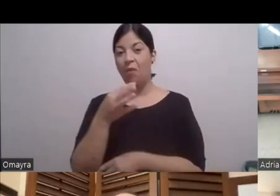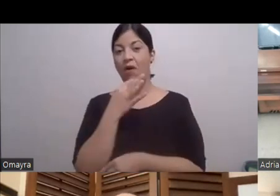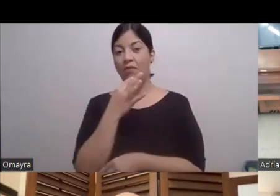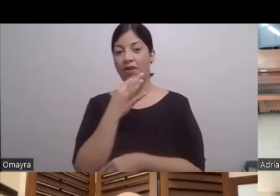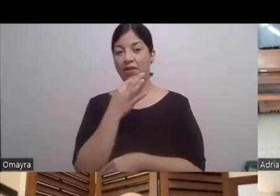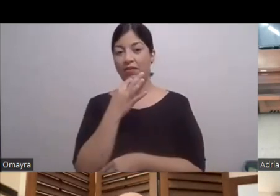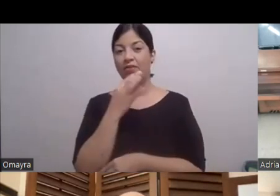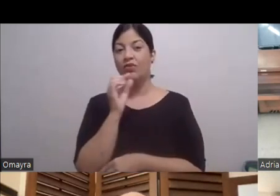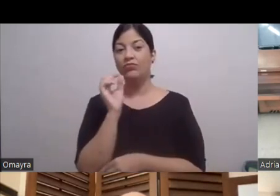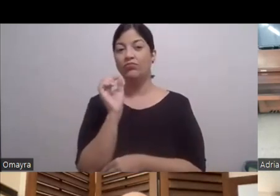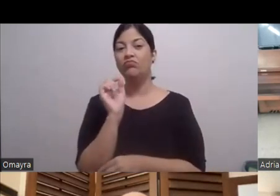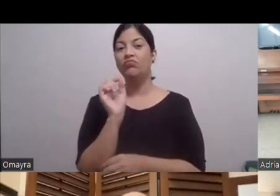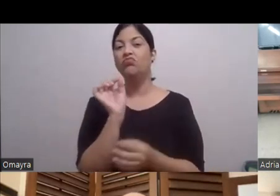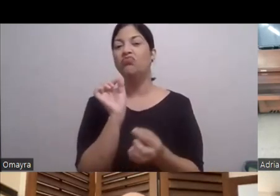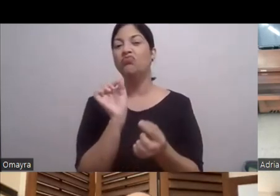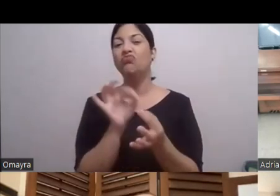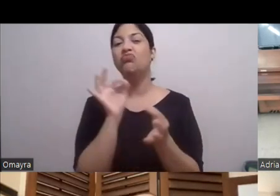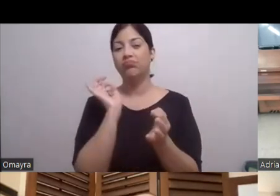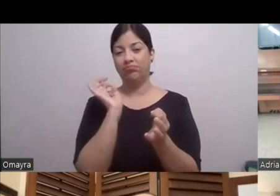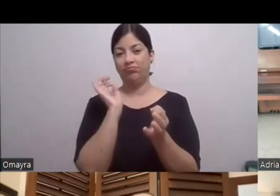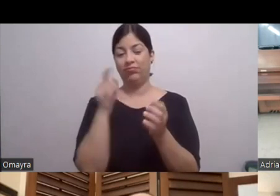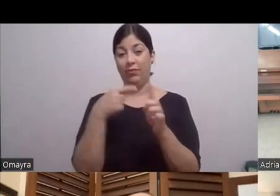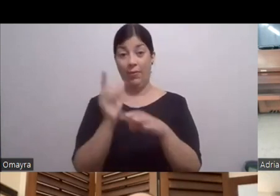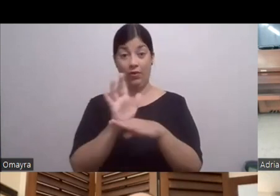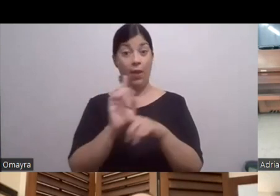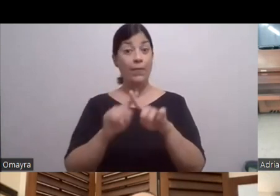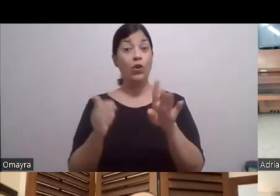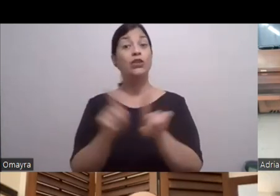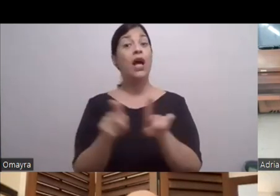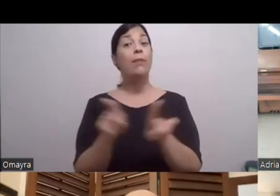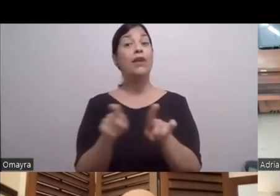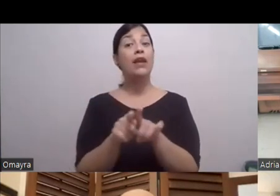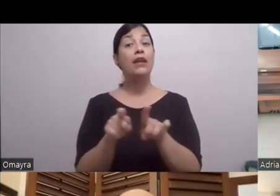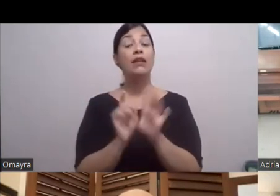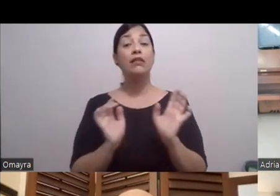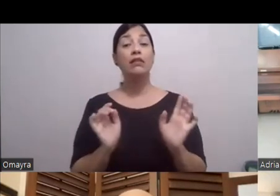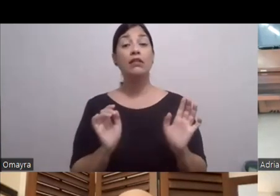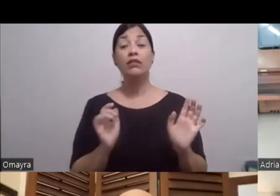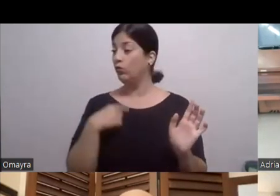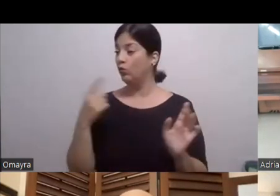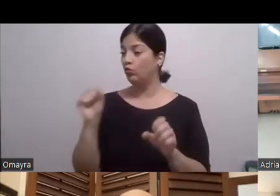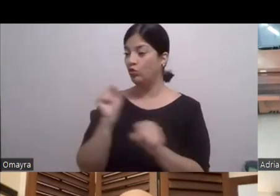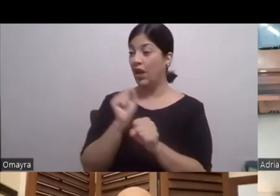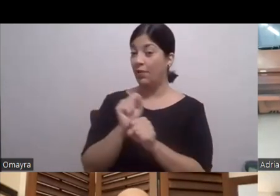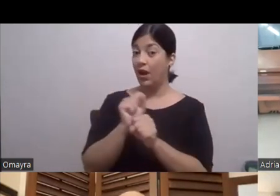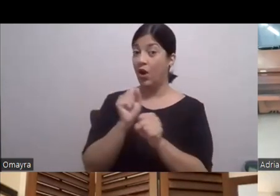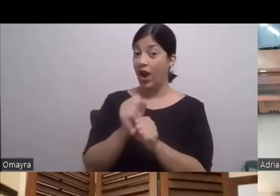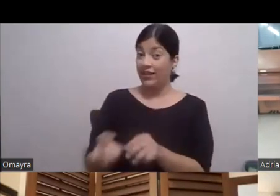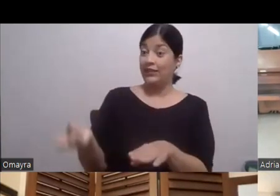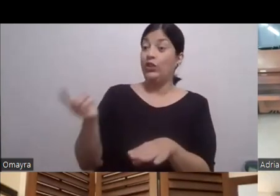Puntualmente Sobre esta película Pero también Está con nosotros Un trabajo adicional Para ese Resume Larguísimo